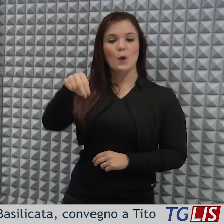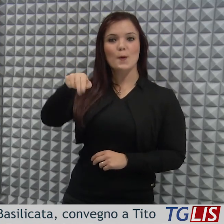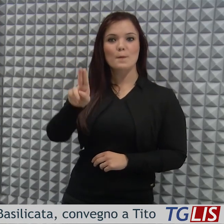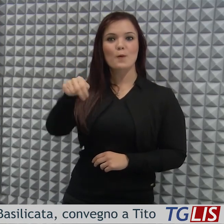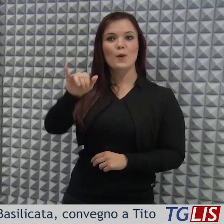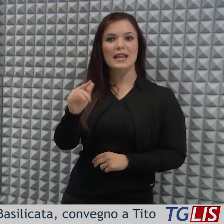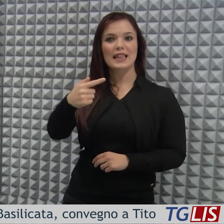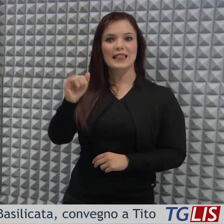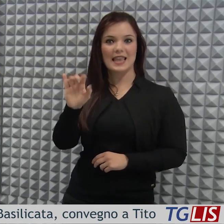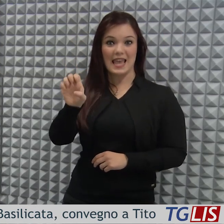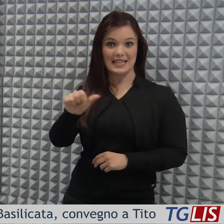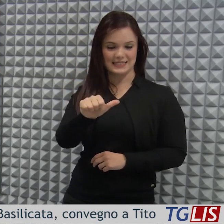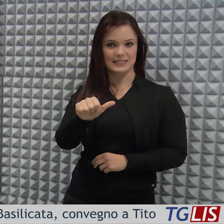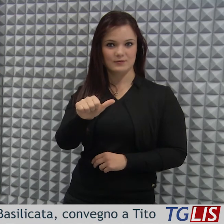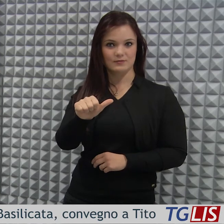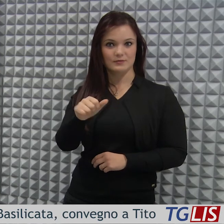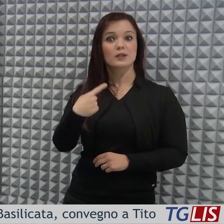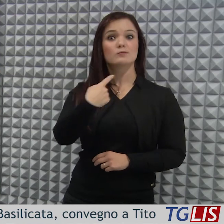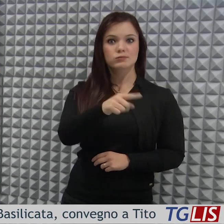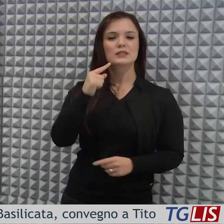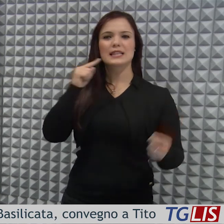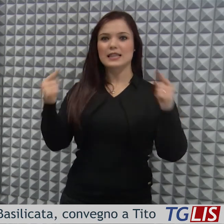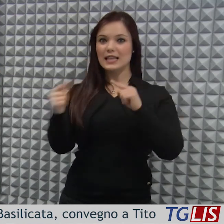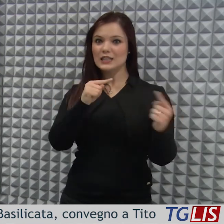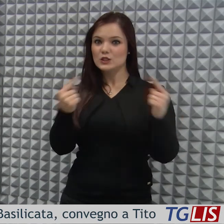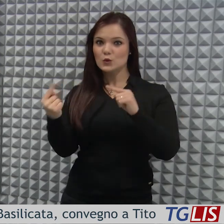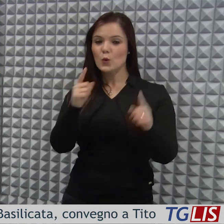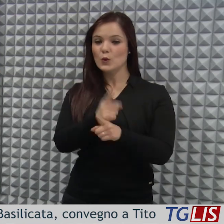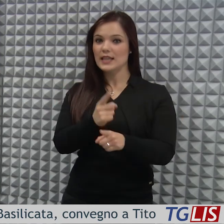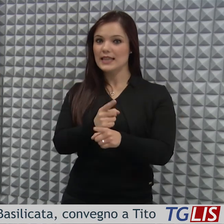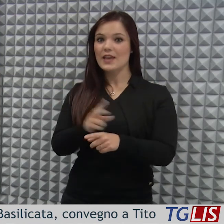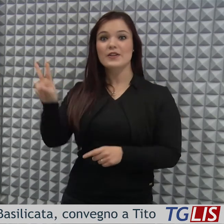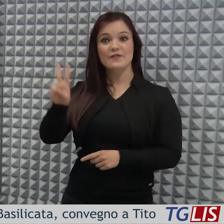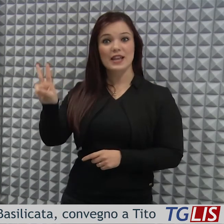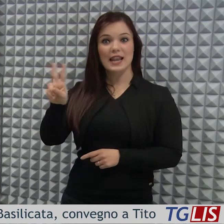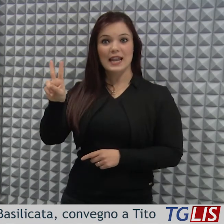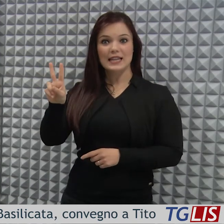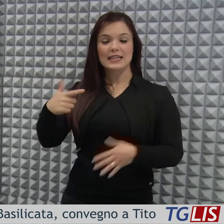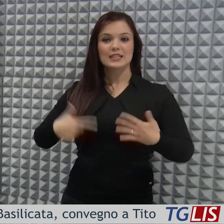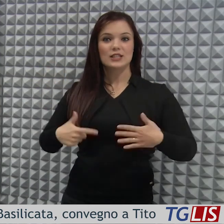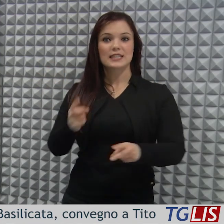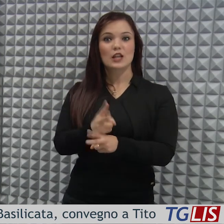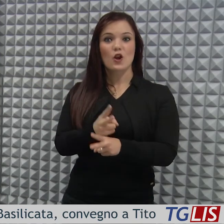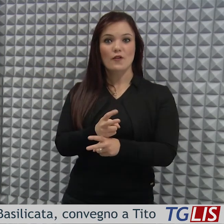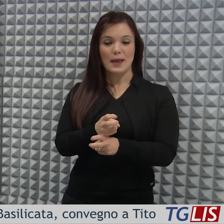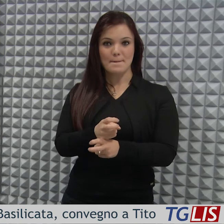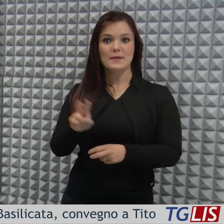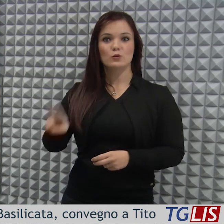di cui se ne discuterà ampiamente venerdì 17 novembre 2017